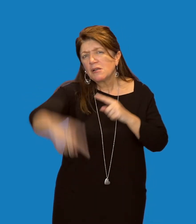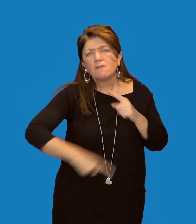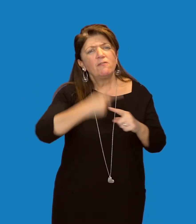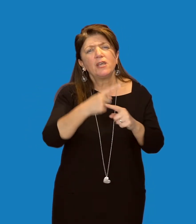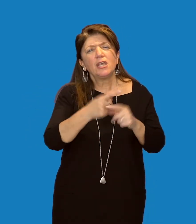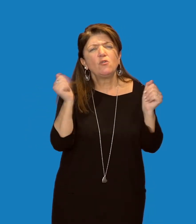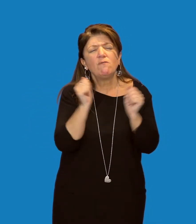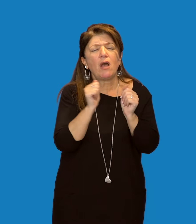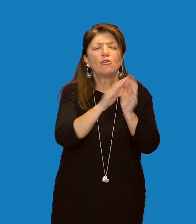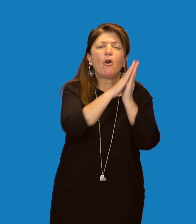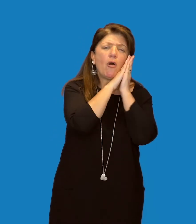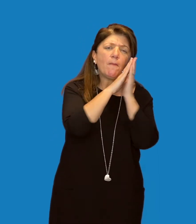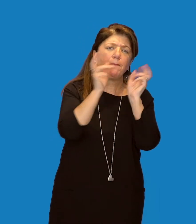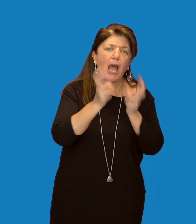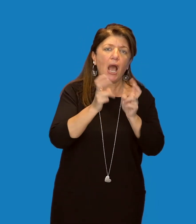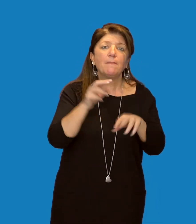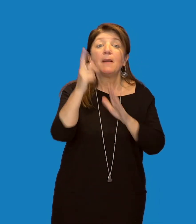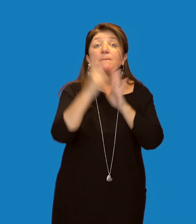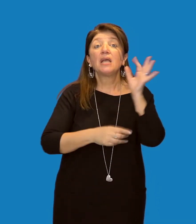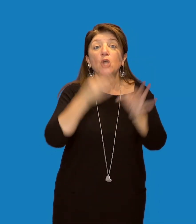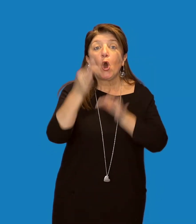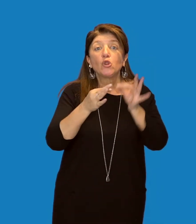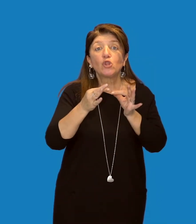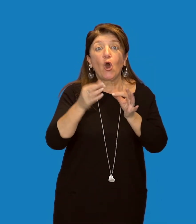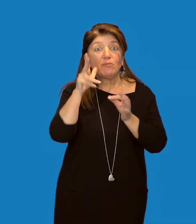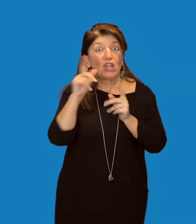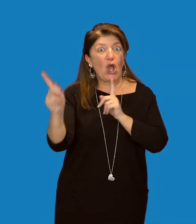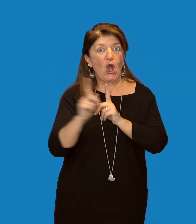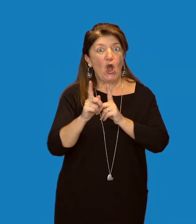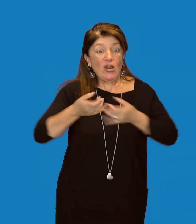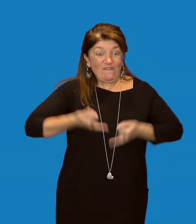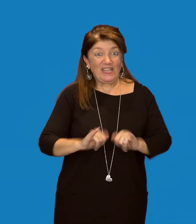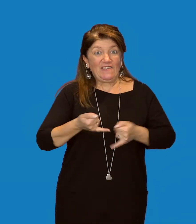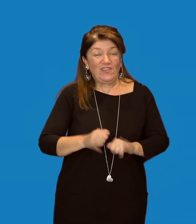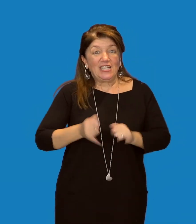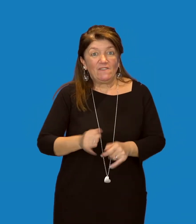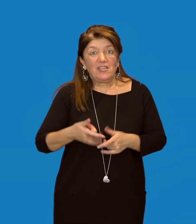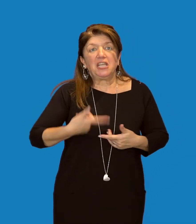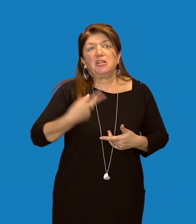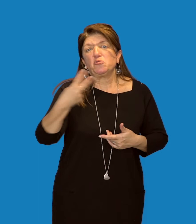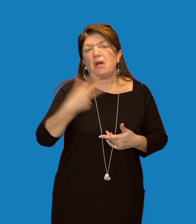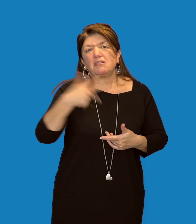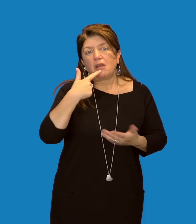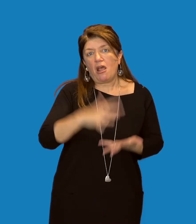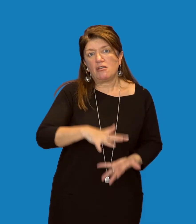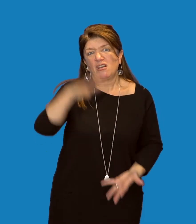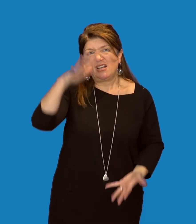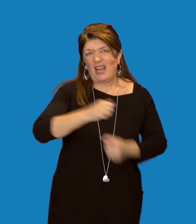mese di ottobre si accoppia. I piccoli diventano adulti in un paio di anni. Il cibo che ricerca